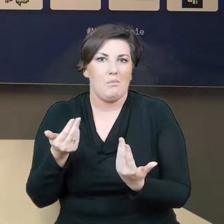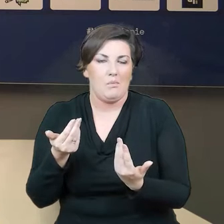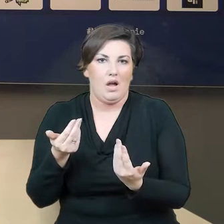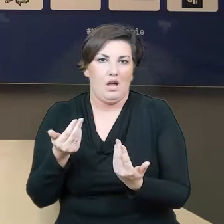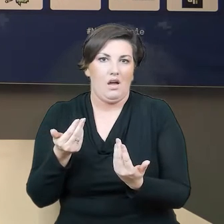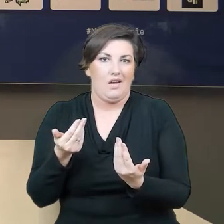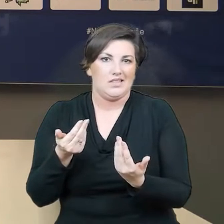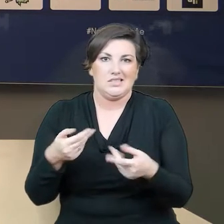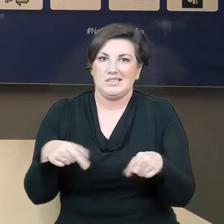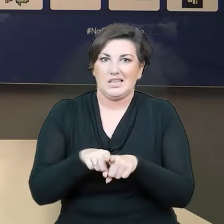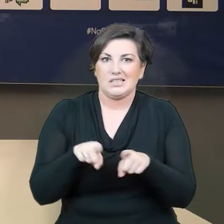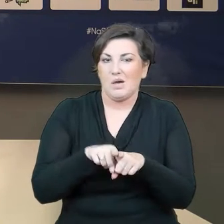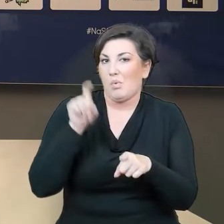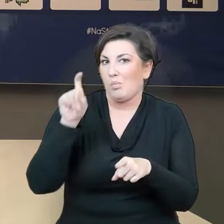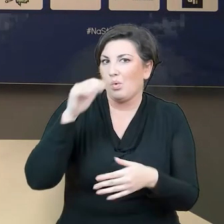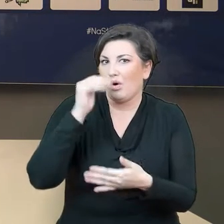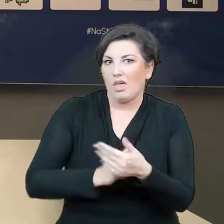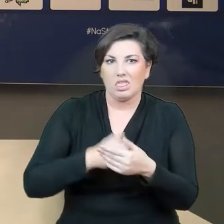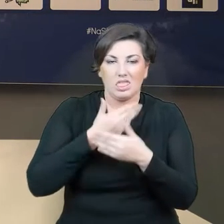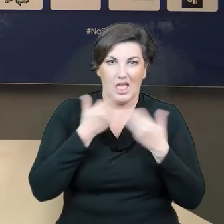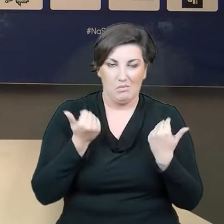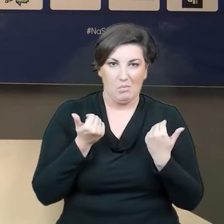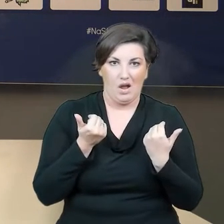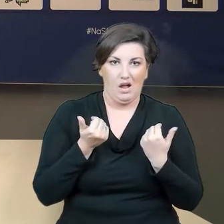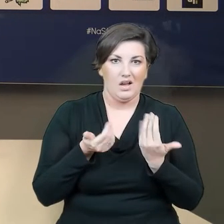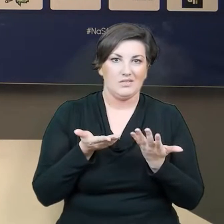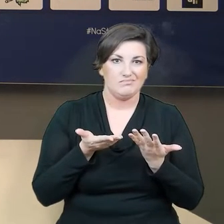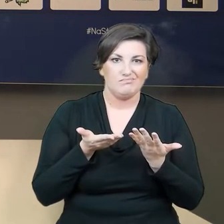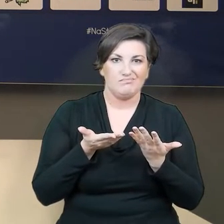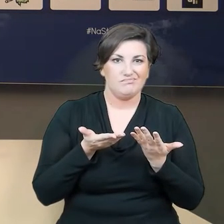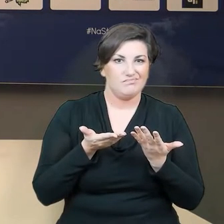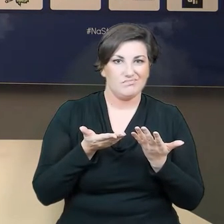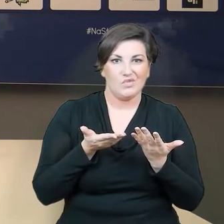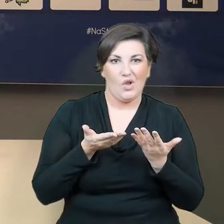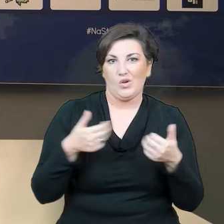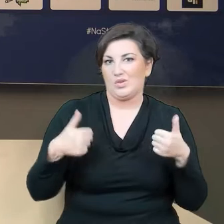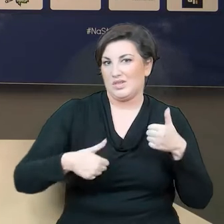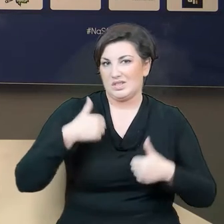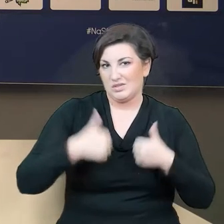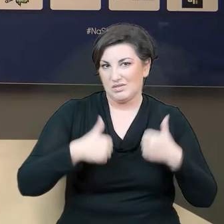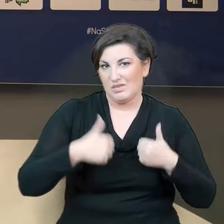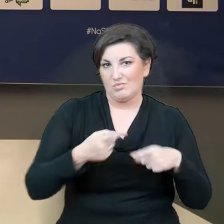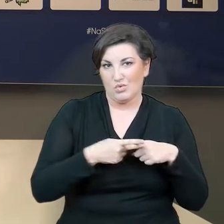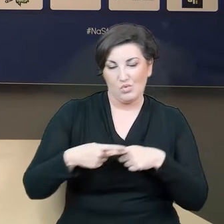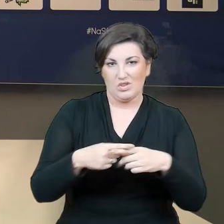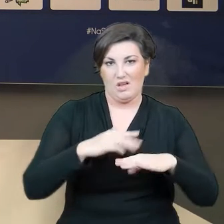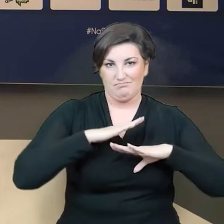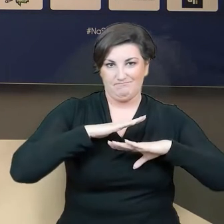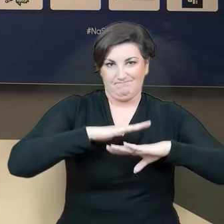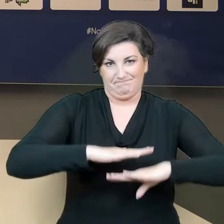i tym samym punktowania, no to wpłynęło negatywnie na drużynę i widać takie